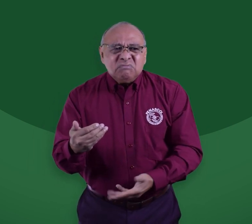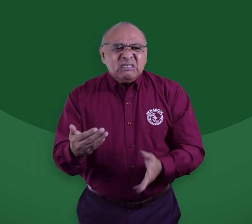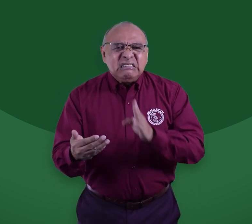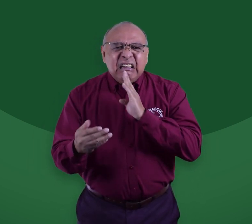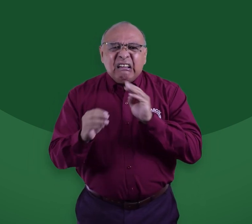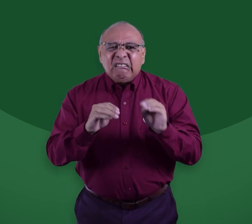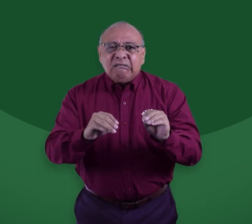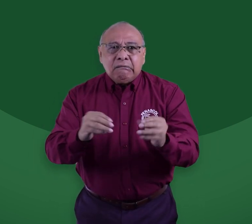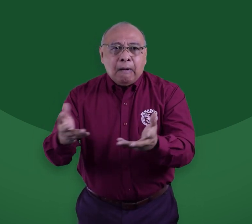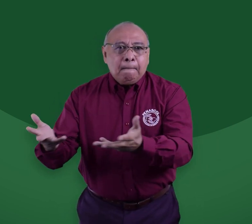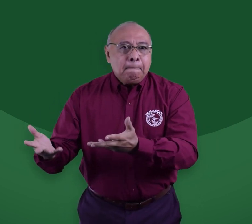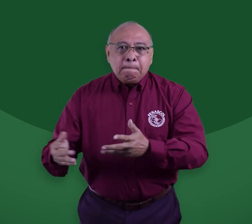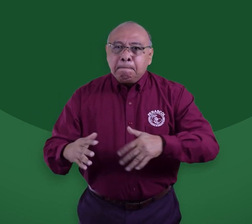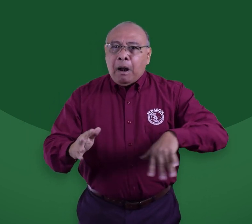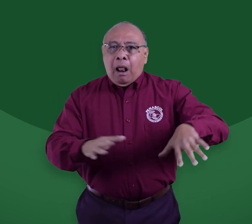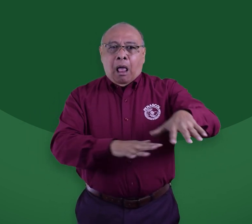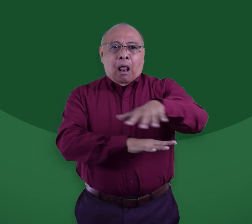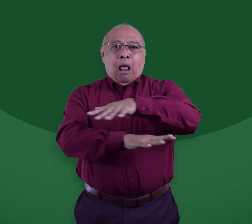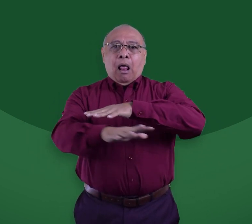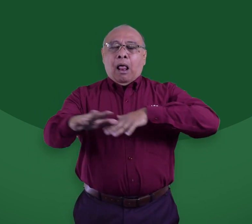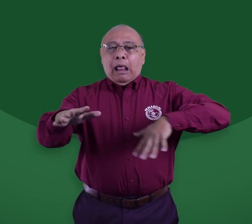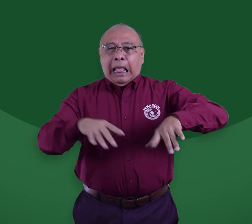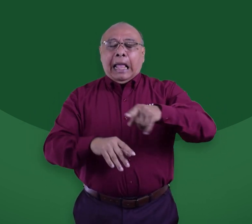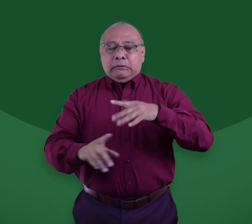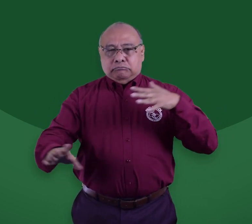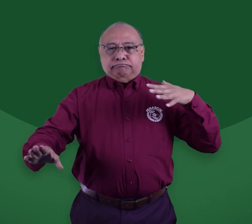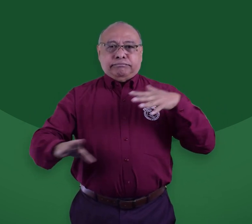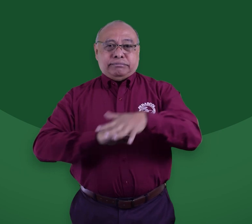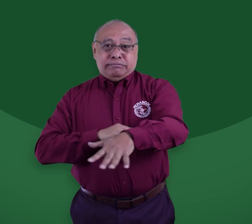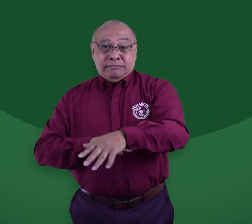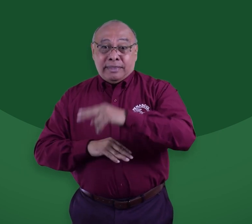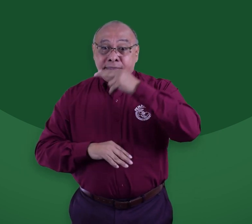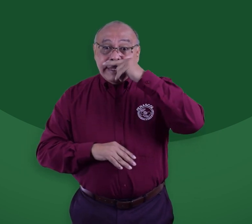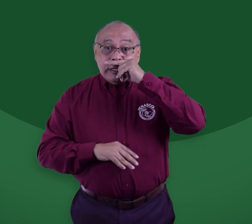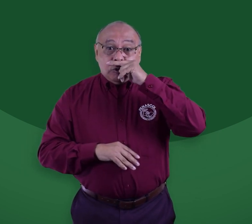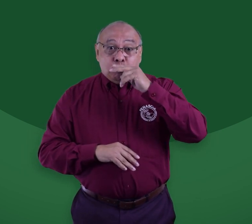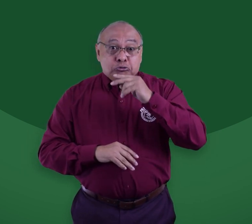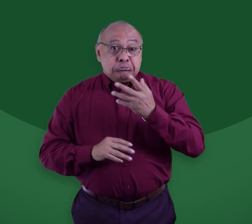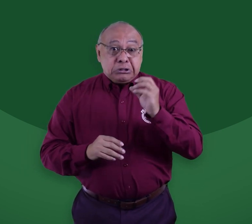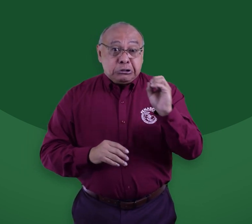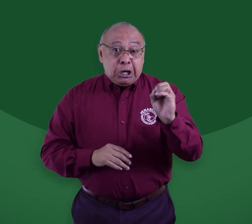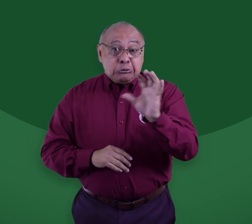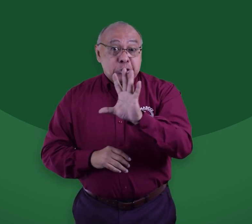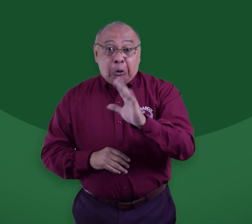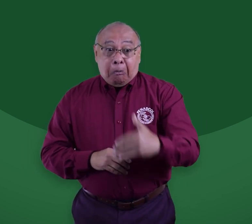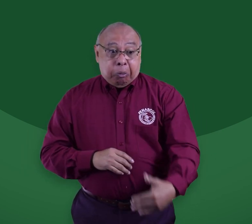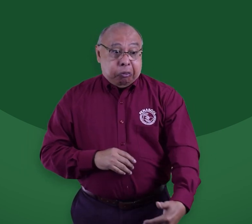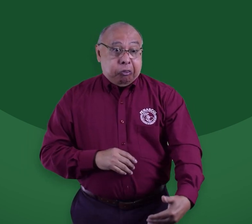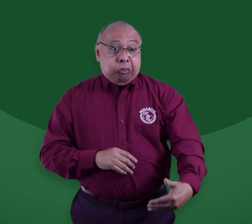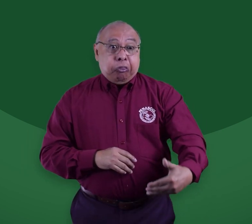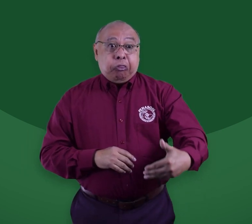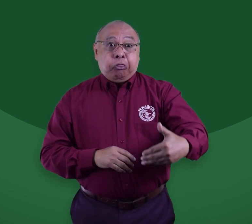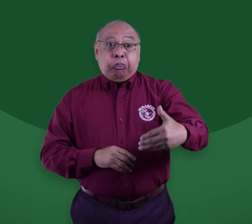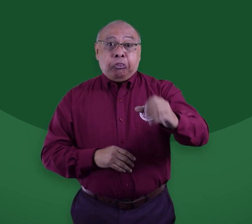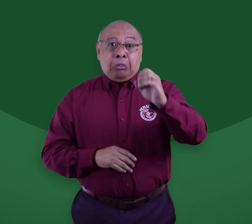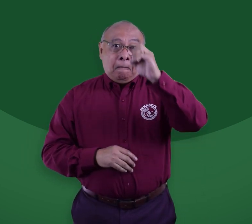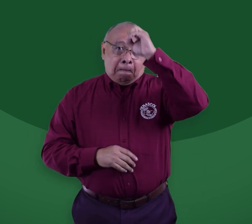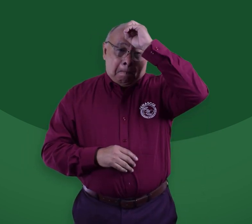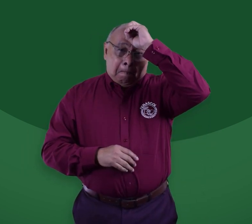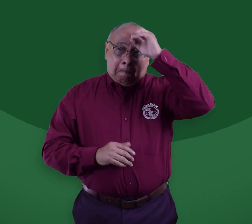a nivel nacional, ¿quién se encarga de la educación de estos niños? Y esto afecta enormemente a los niños sordos, pues